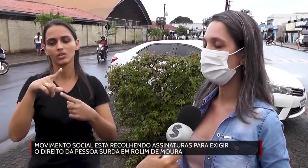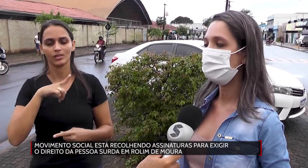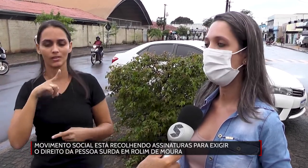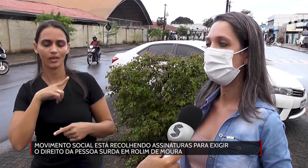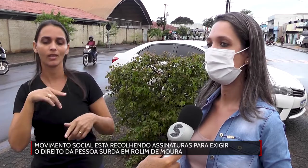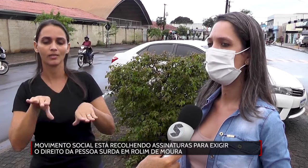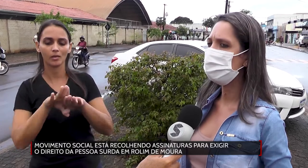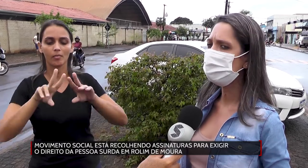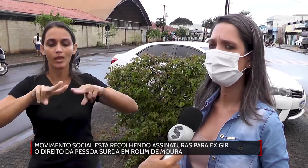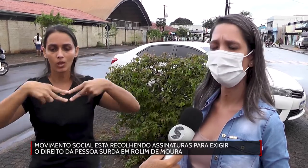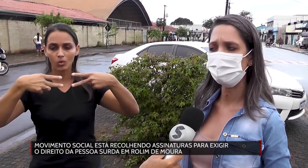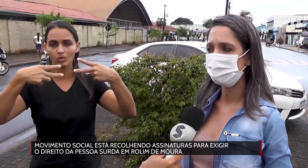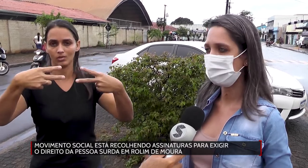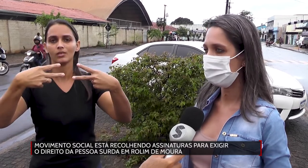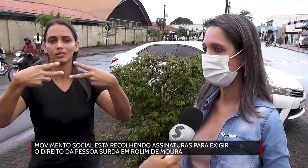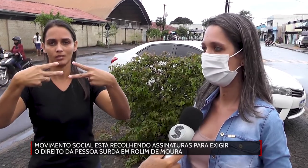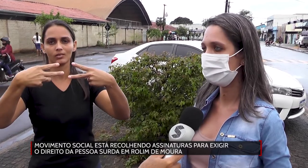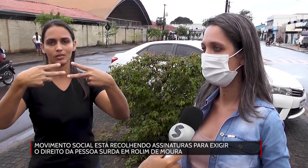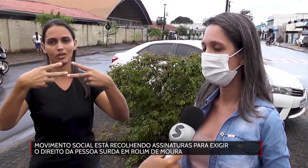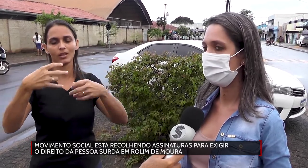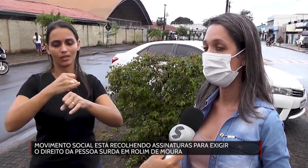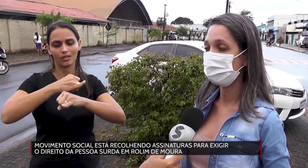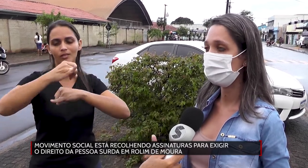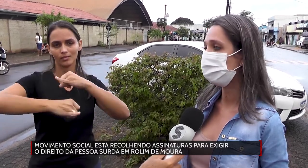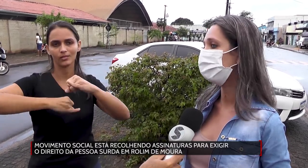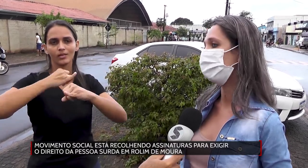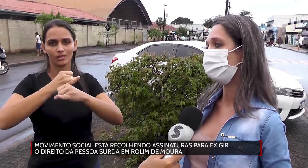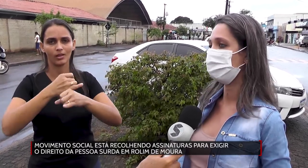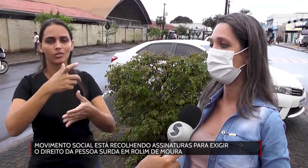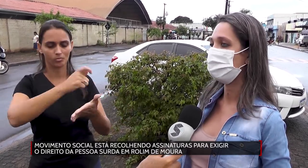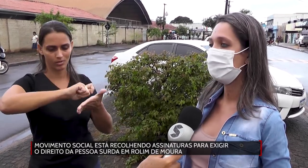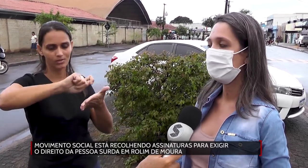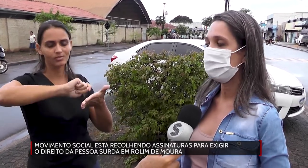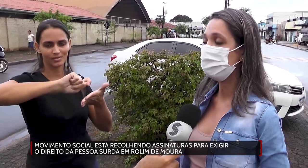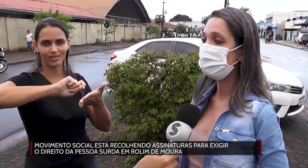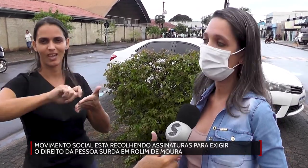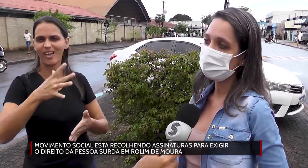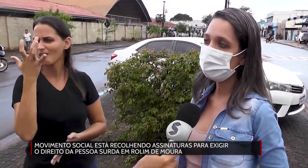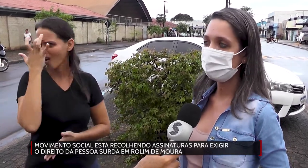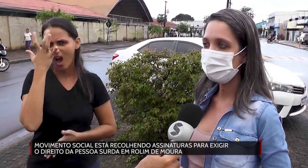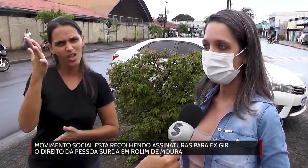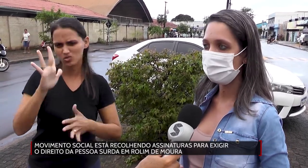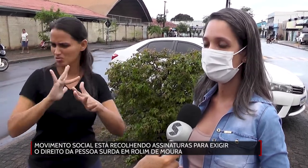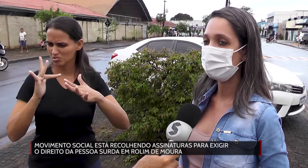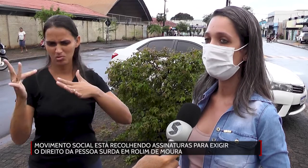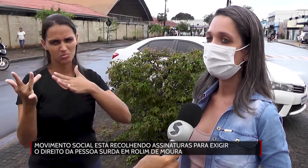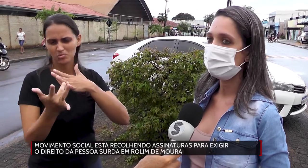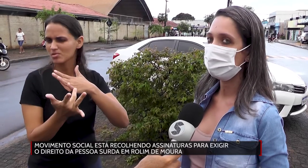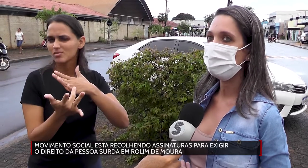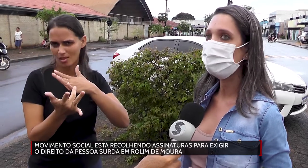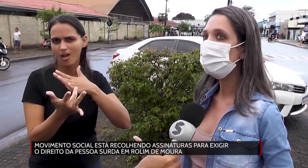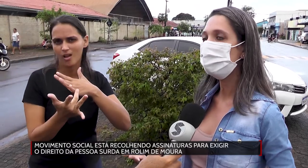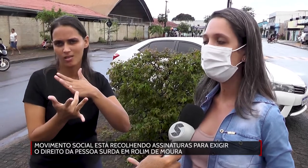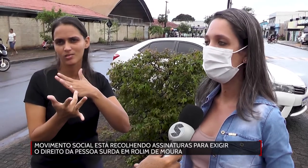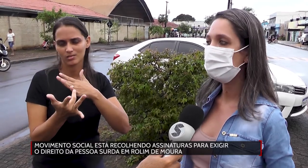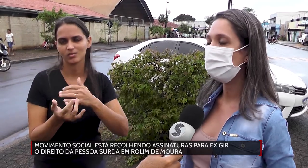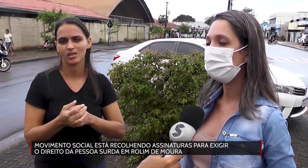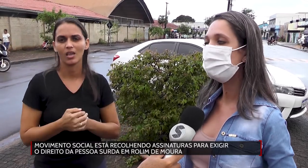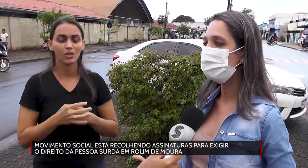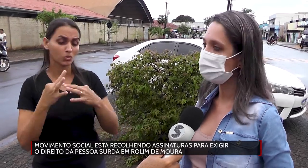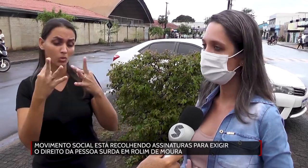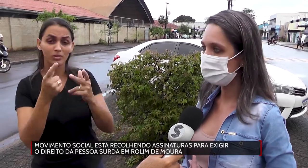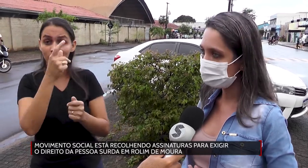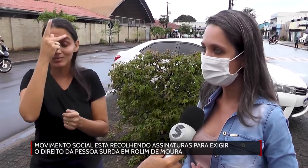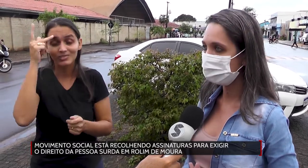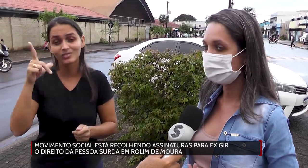em todas as redes sociais, né, é muito fácil o acesso na rede social, hoje todo mundo tem um celular, né, o se torna muito mais fácil, né, o número mínimo,